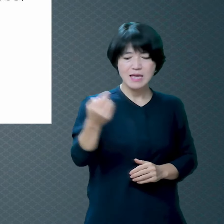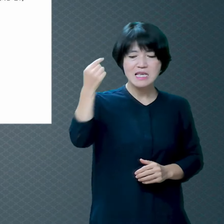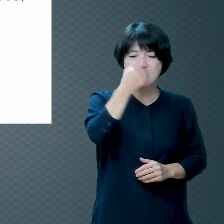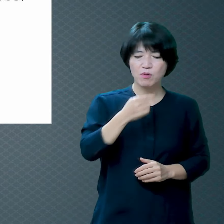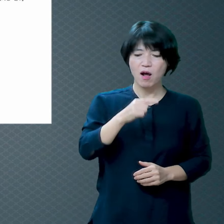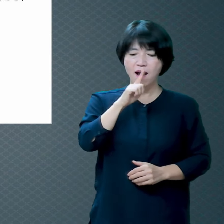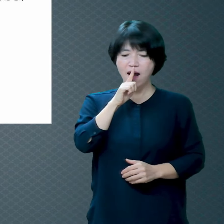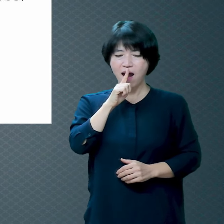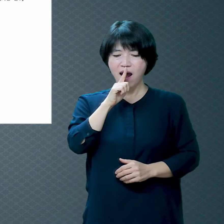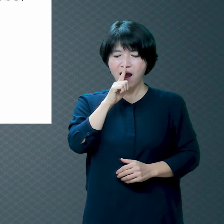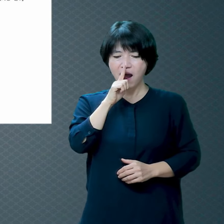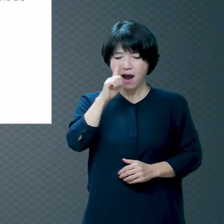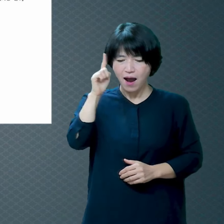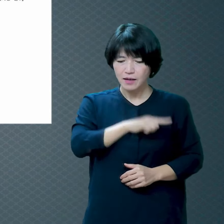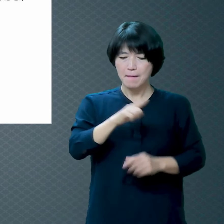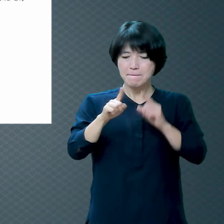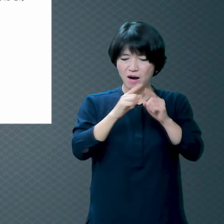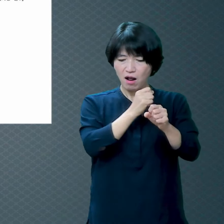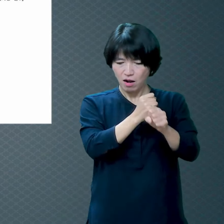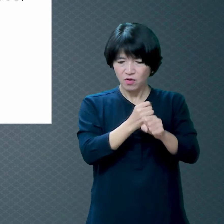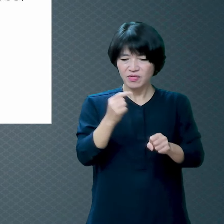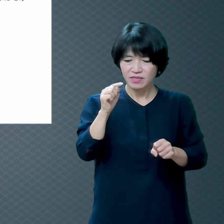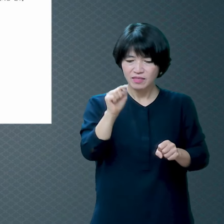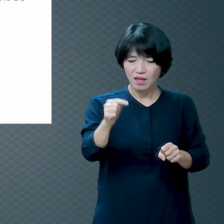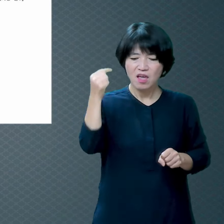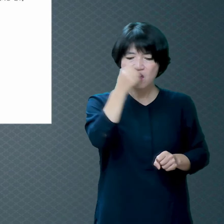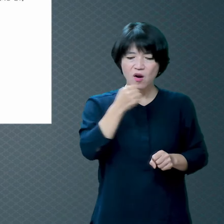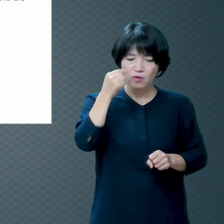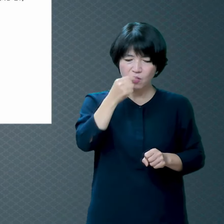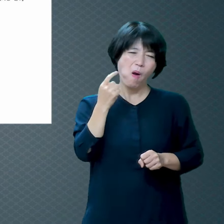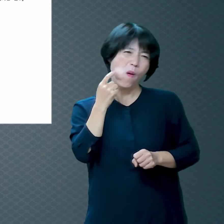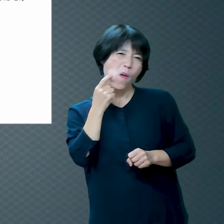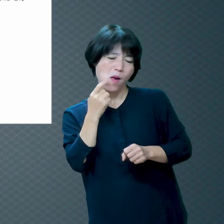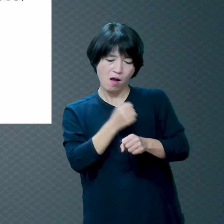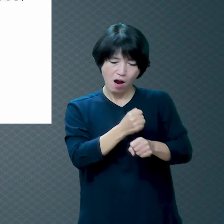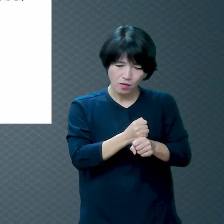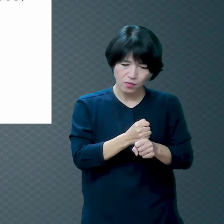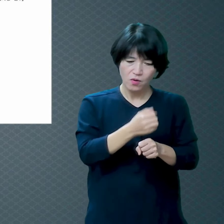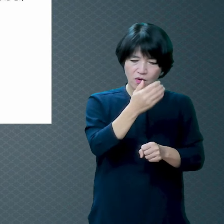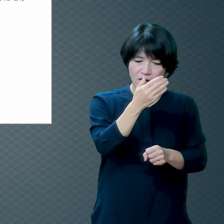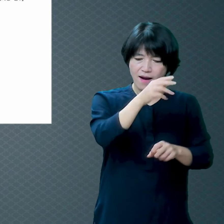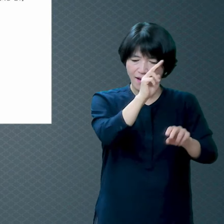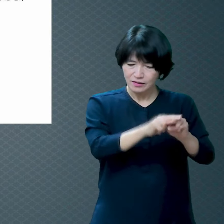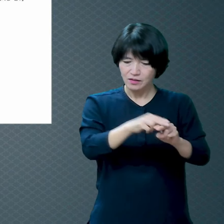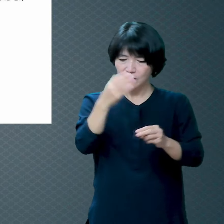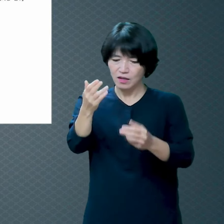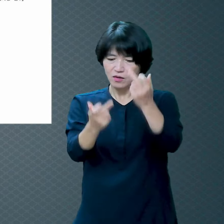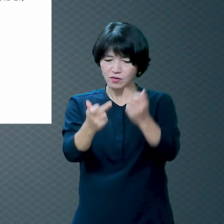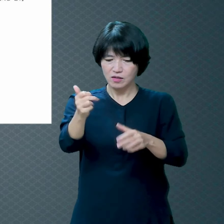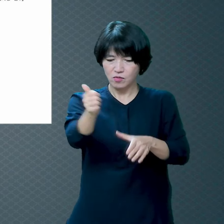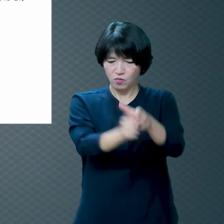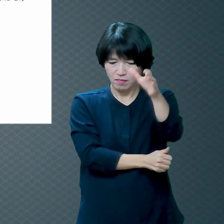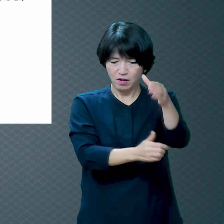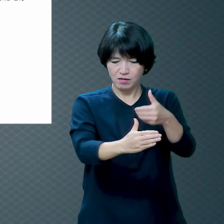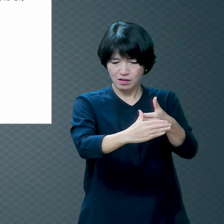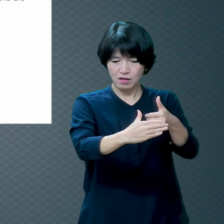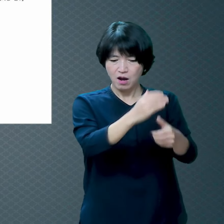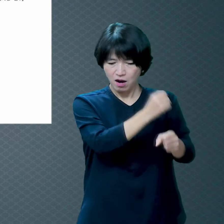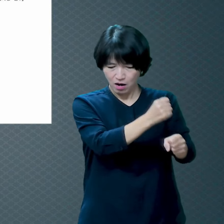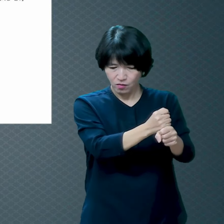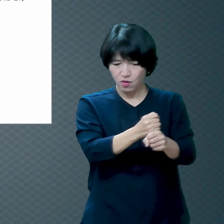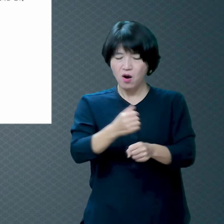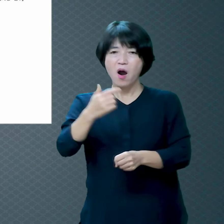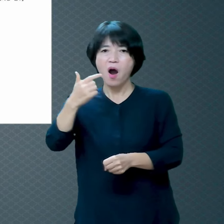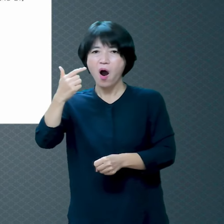공박하며 내 어미의 아들을 비방하는 누다 온갖 죄는 다죠 남